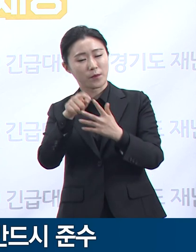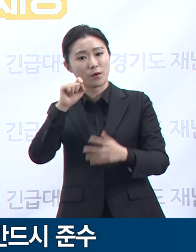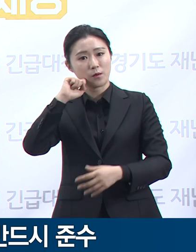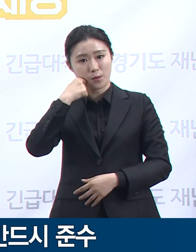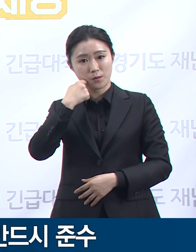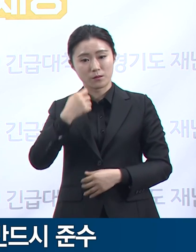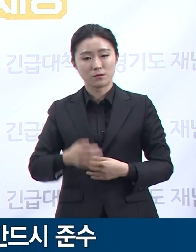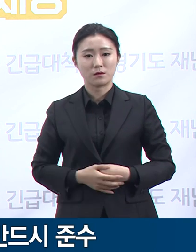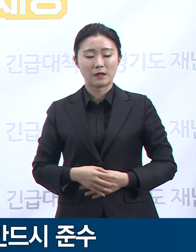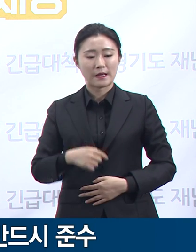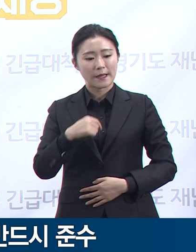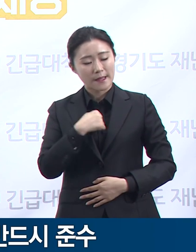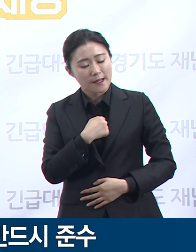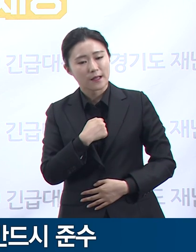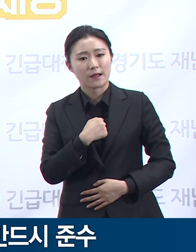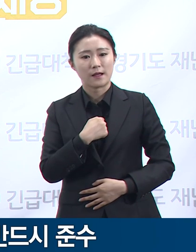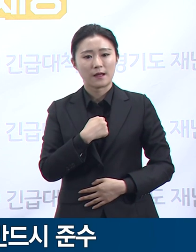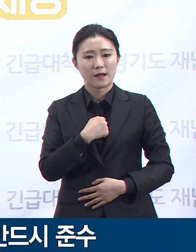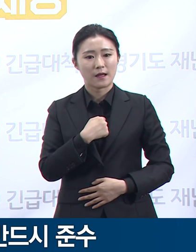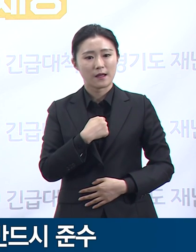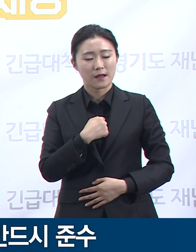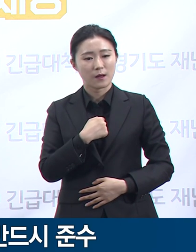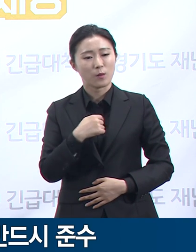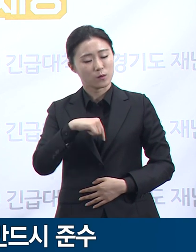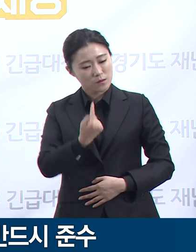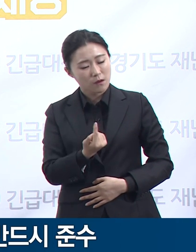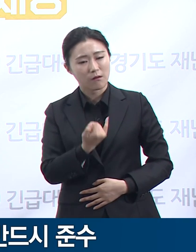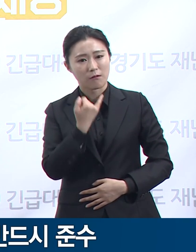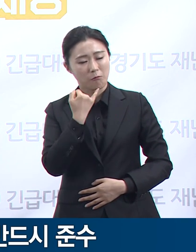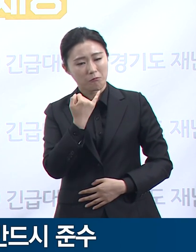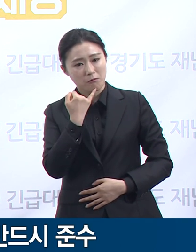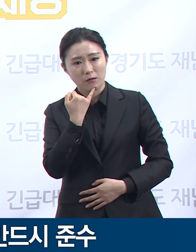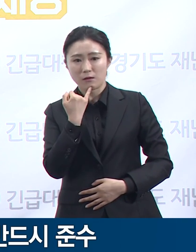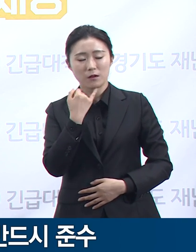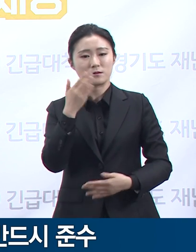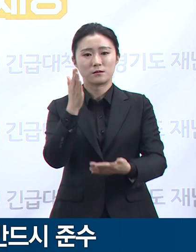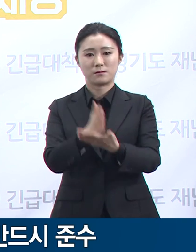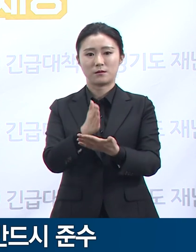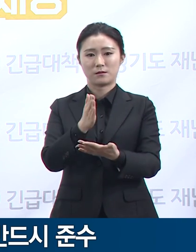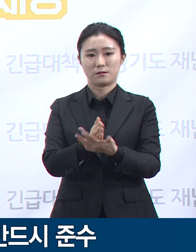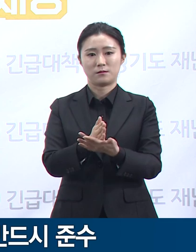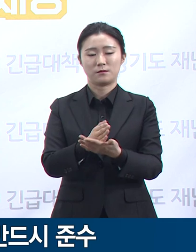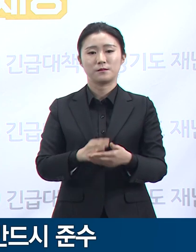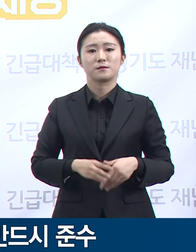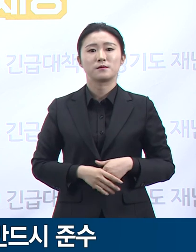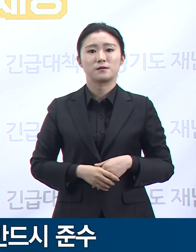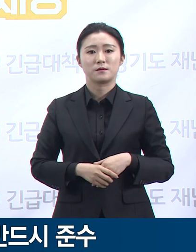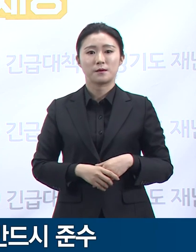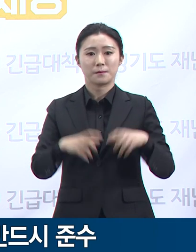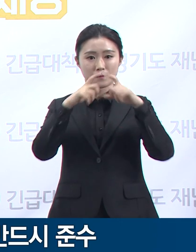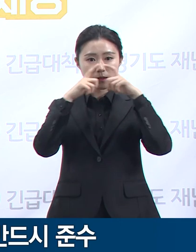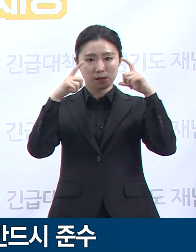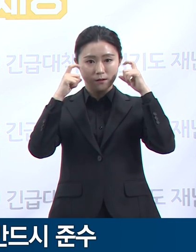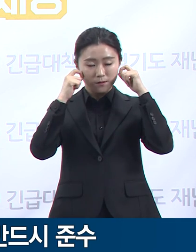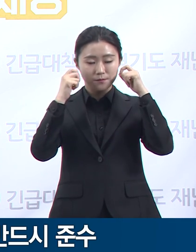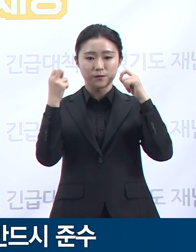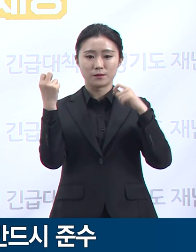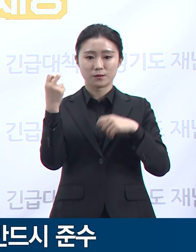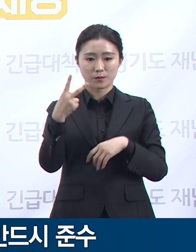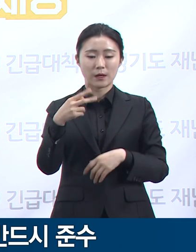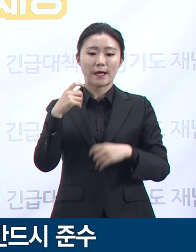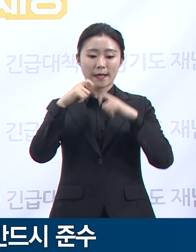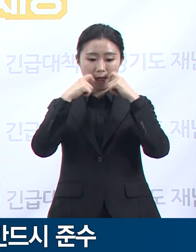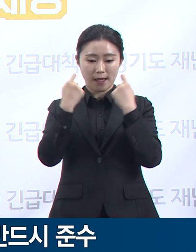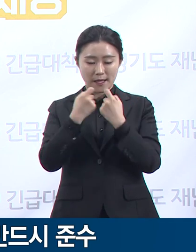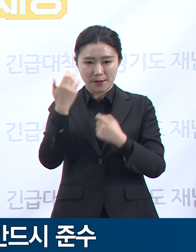나 하나쯤은 하는 방심에서 벗어나 성숙한 도민의식을 바탕으로 마스크 착용, 개인 위생 수칙